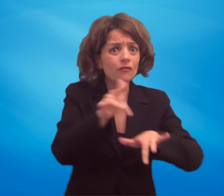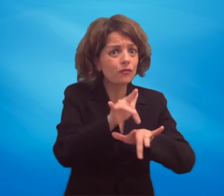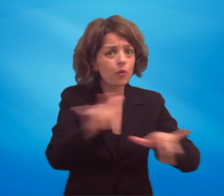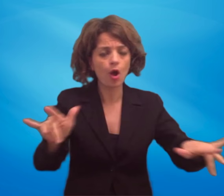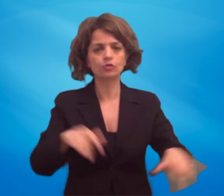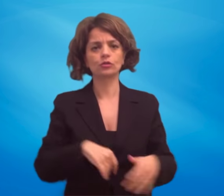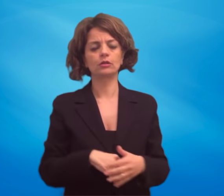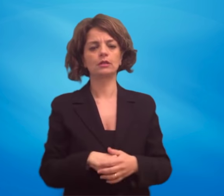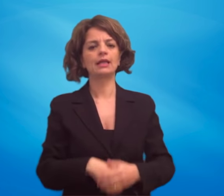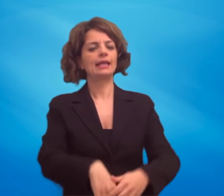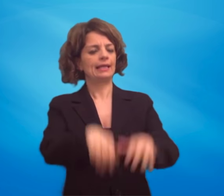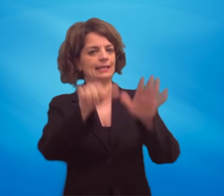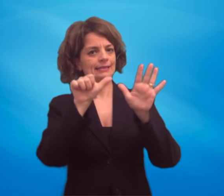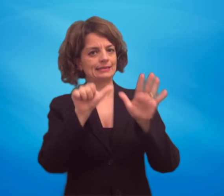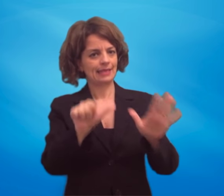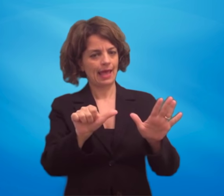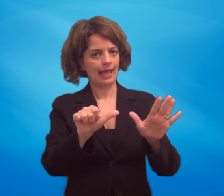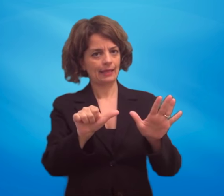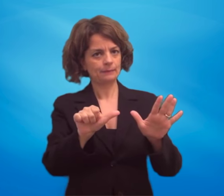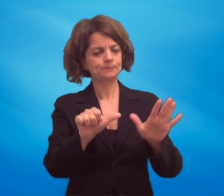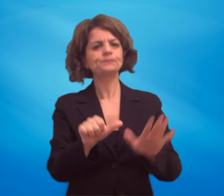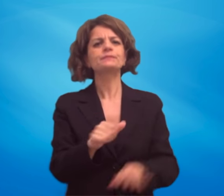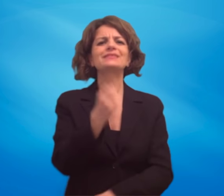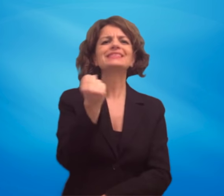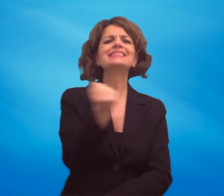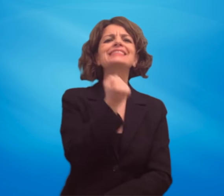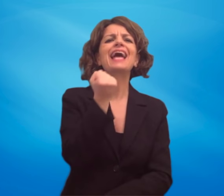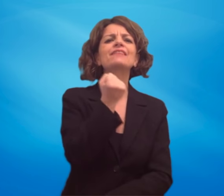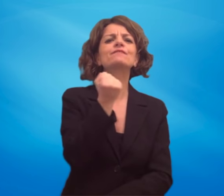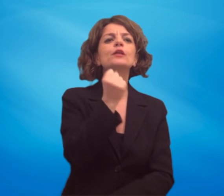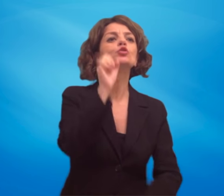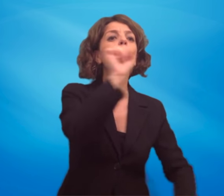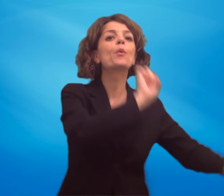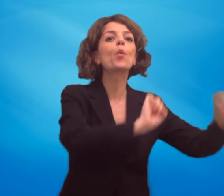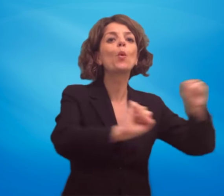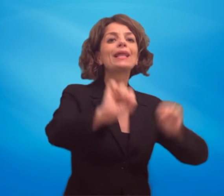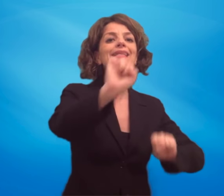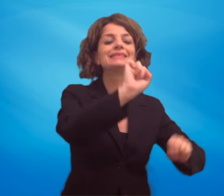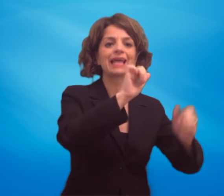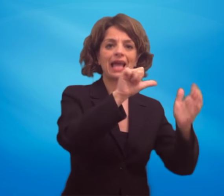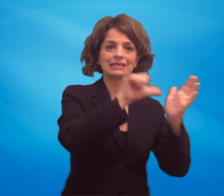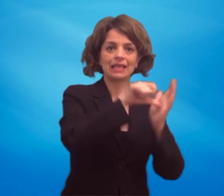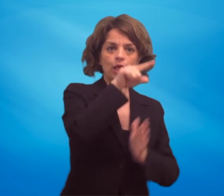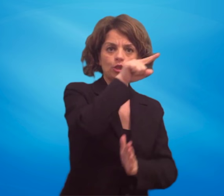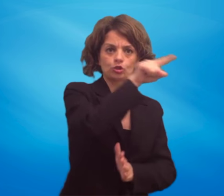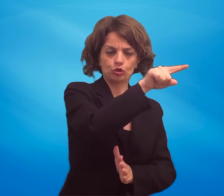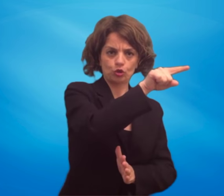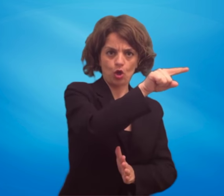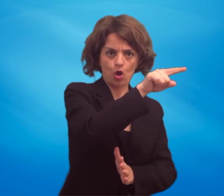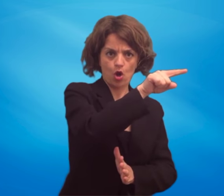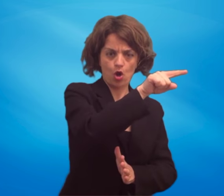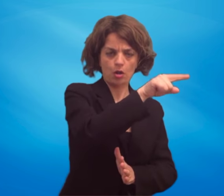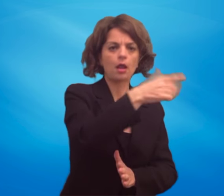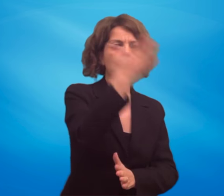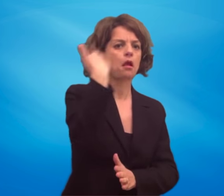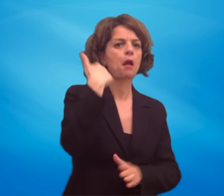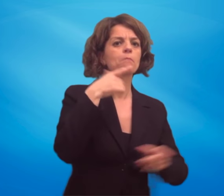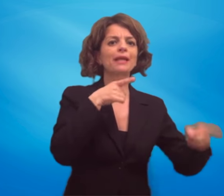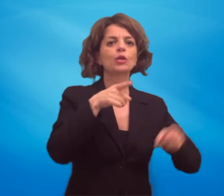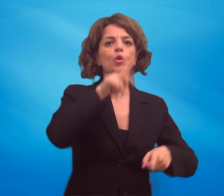Voci di spesa per servizi di pulizia. Risulta che i pagamenti per le prestazioni effettuate nell